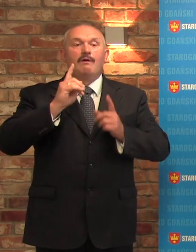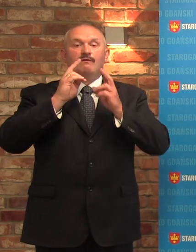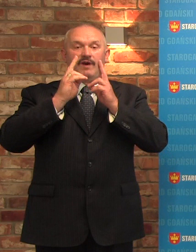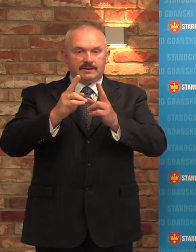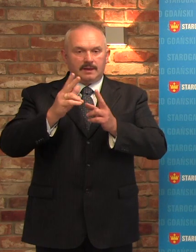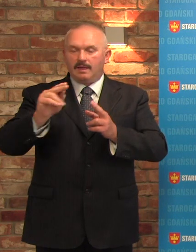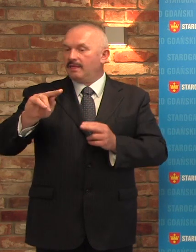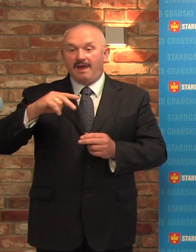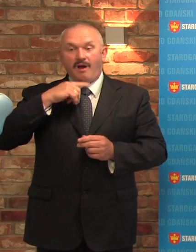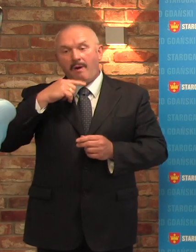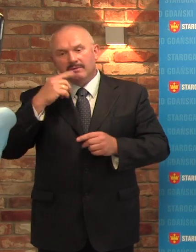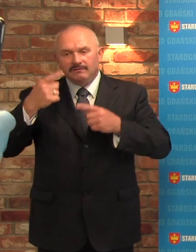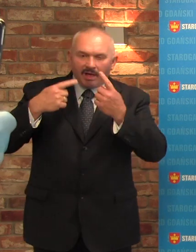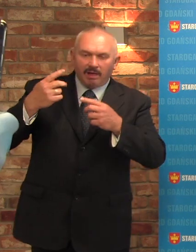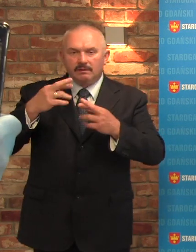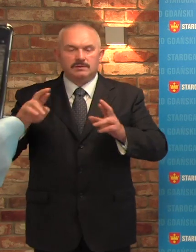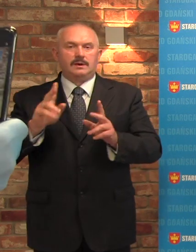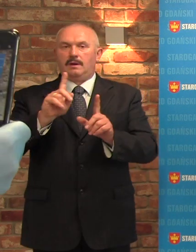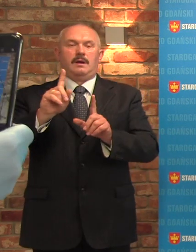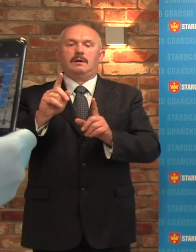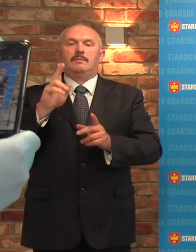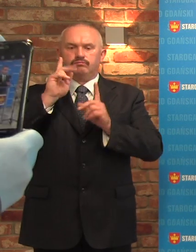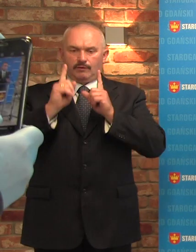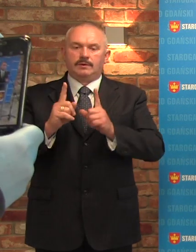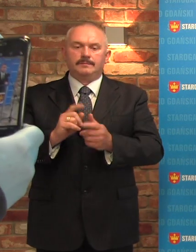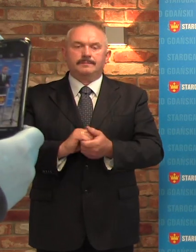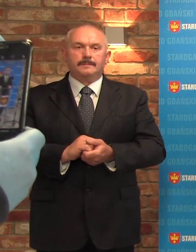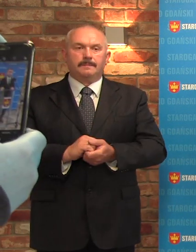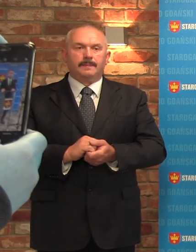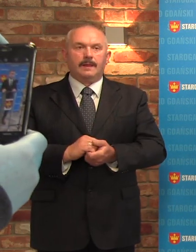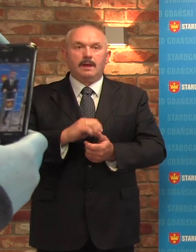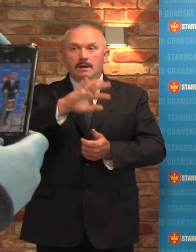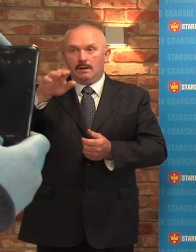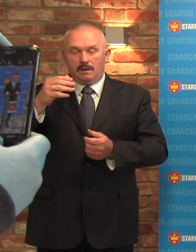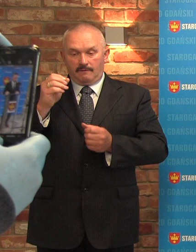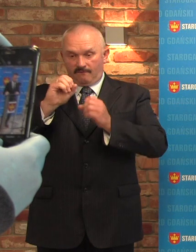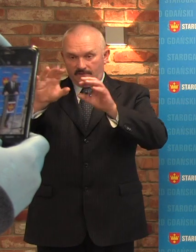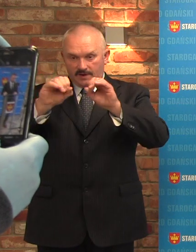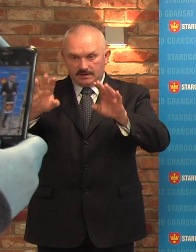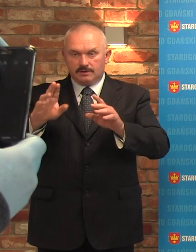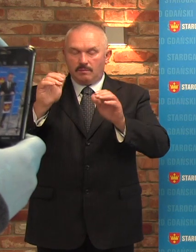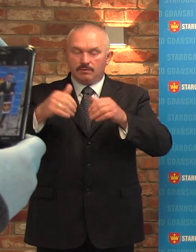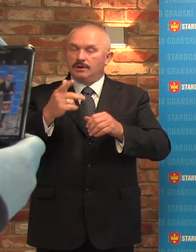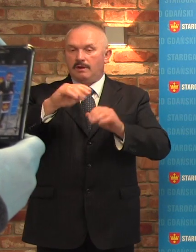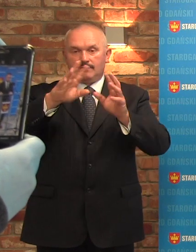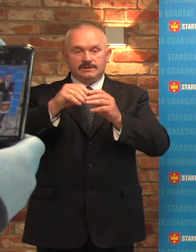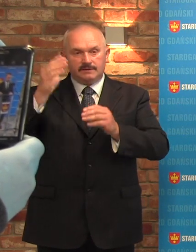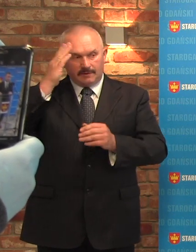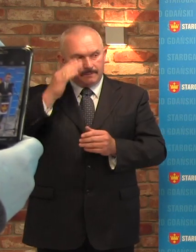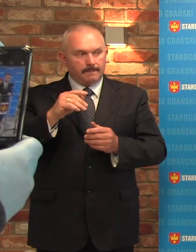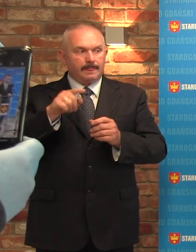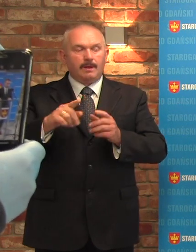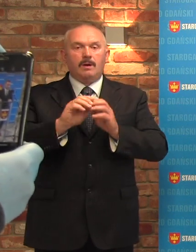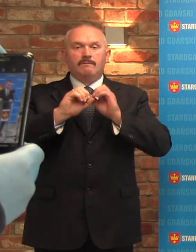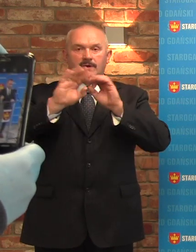Jeśli chodzi o ten konkurs, bo może nie każdy z Państwa wie, o co w tym wszystkim chodzi w tej całej sprawie, postaram się to naprawdę skrótowo Państwu